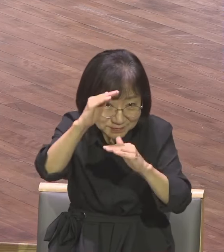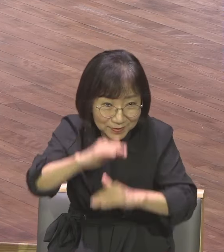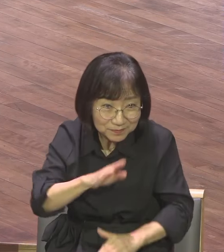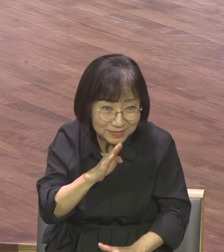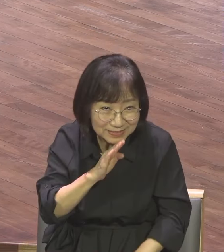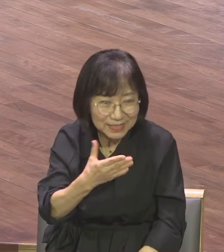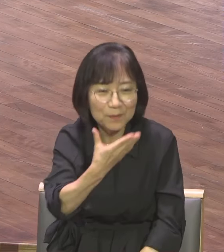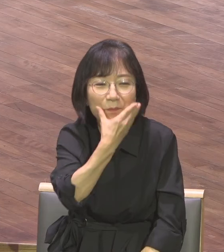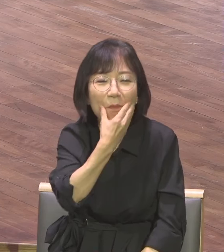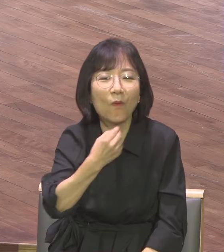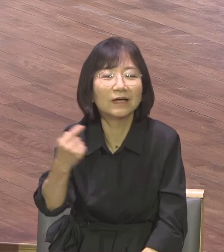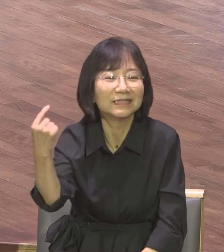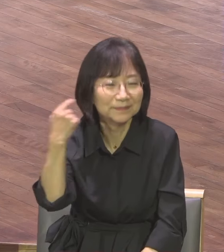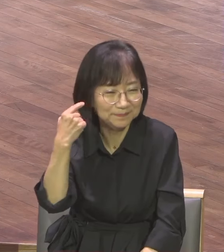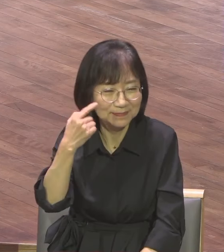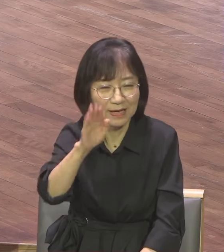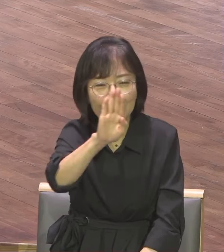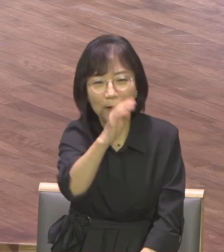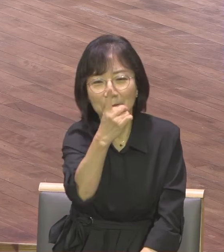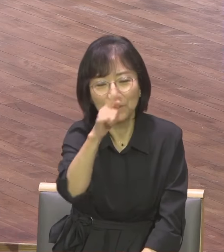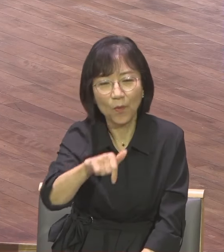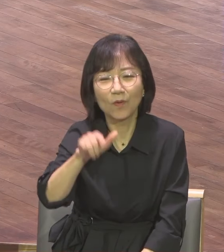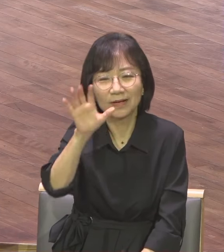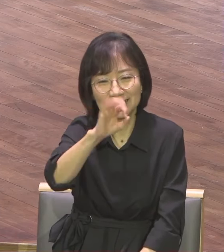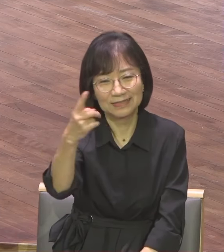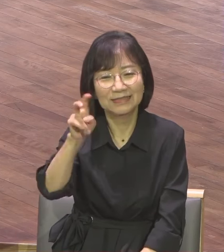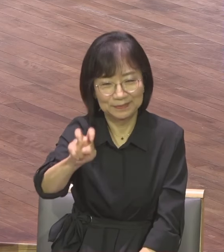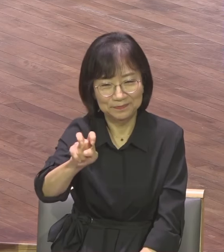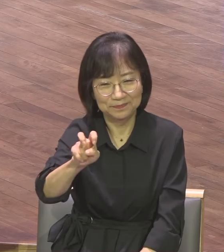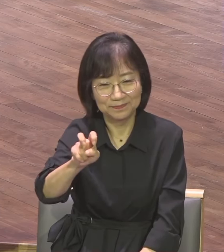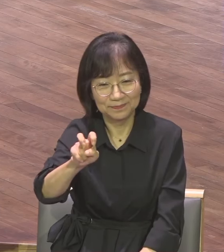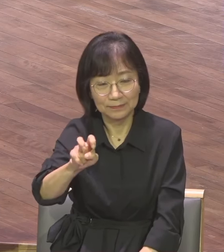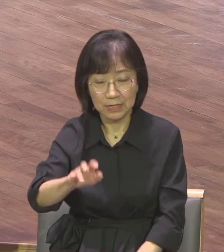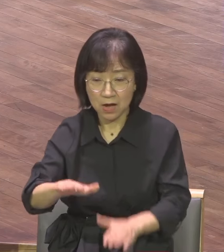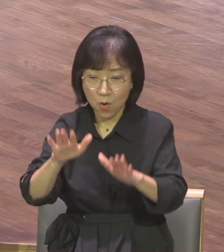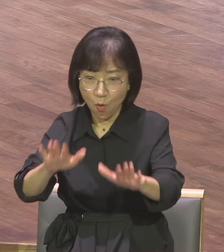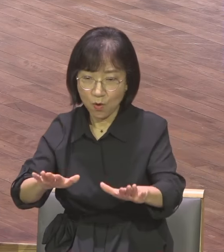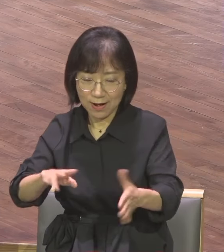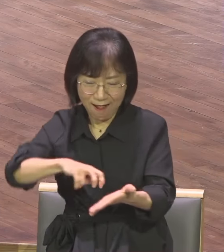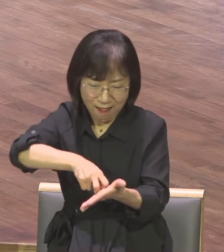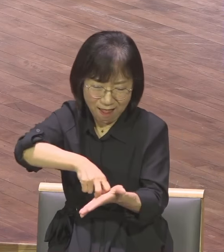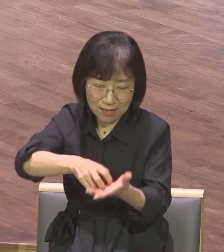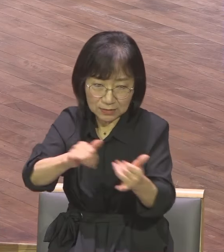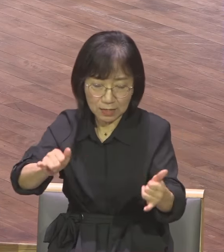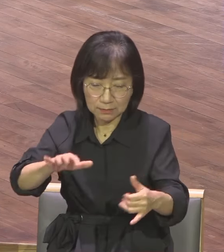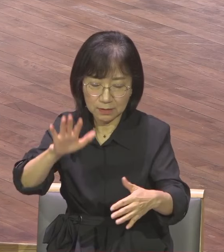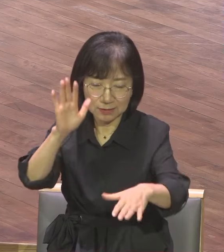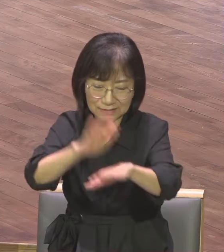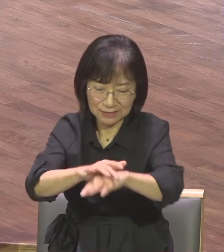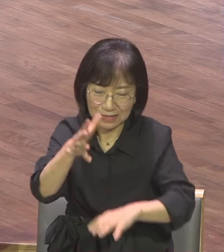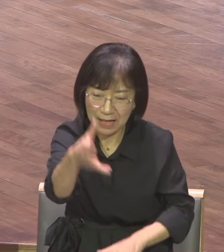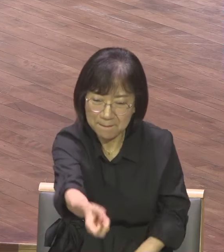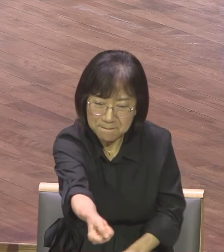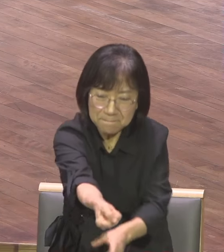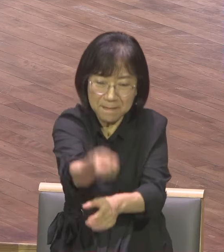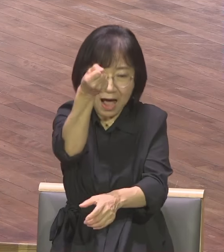이 사람이 발과 발목에 힘을 얻다는 것은 예수님을 영접한 겁니다